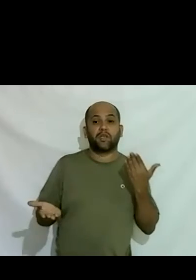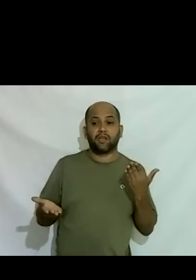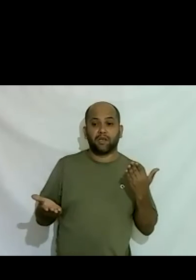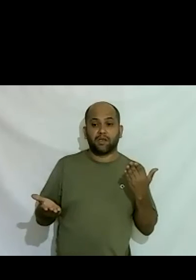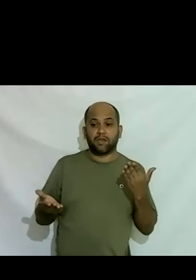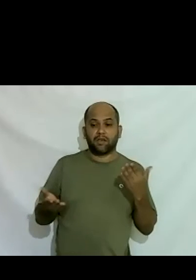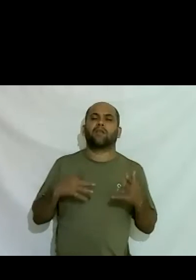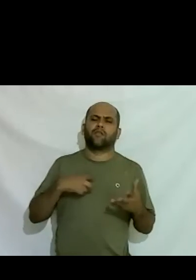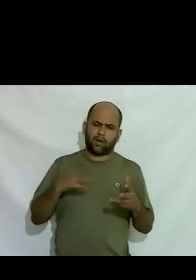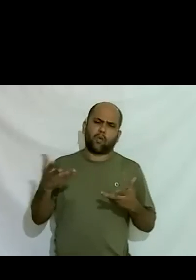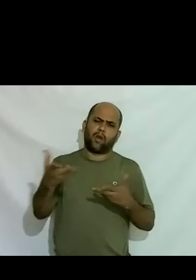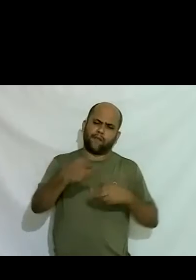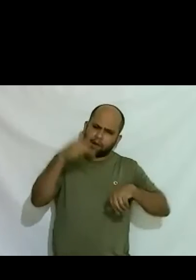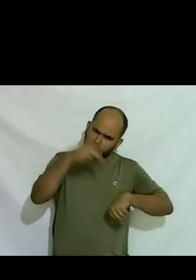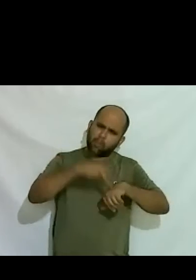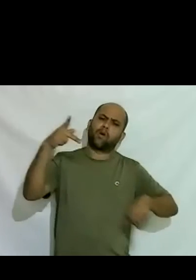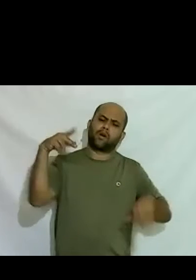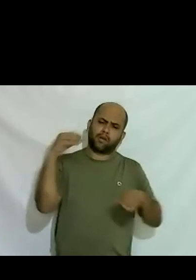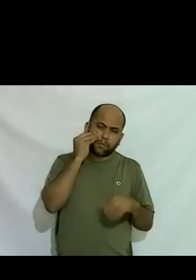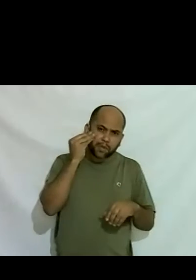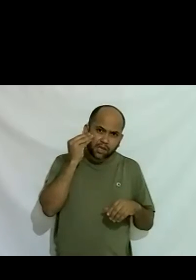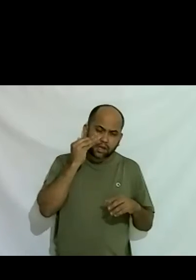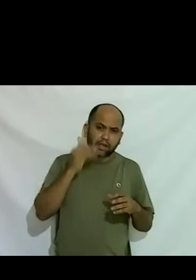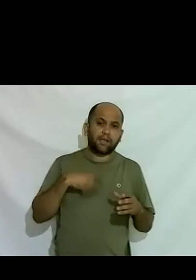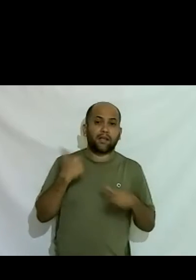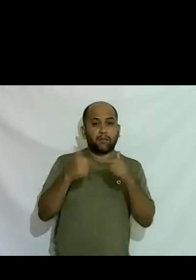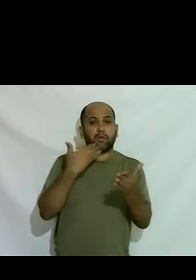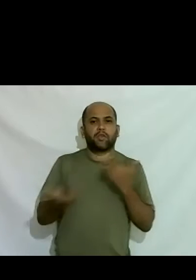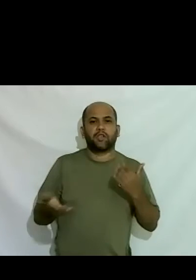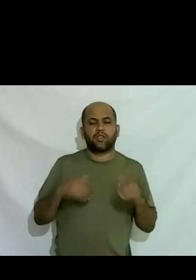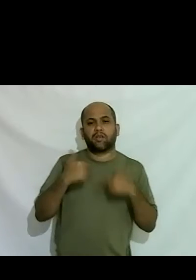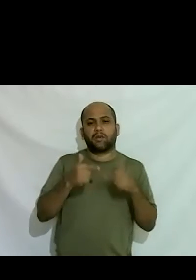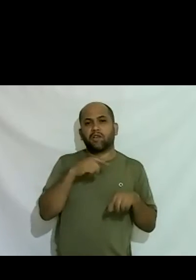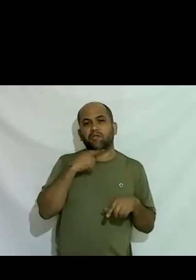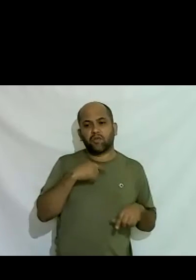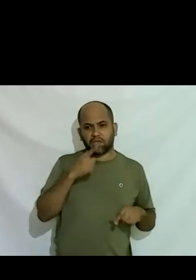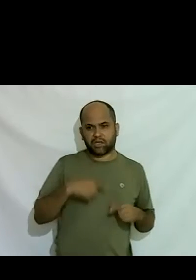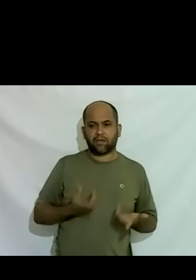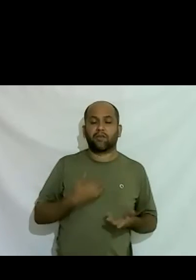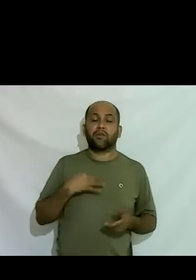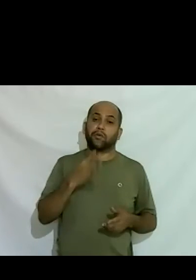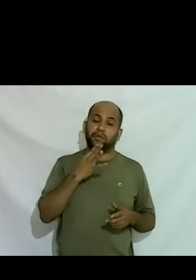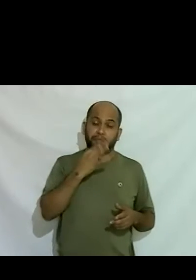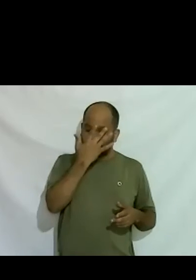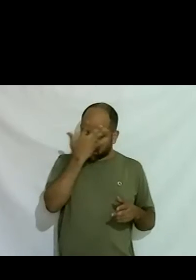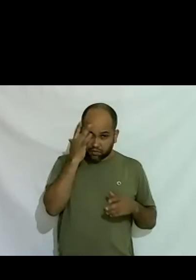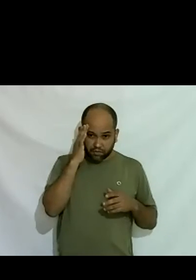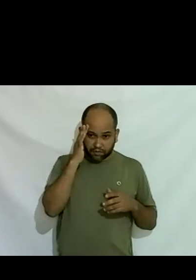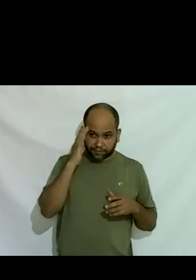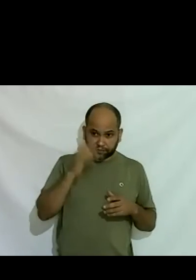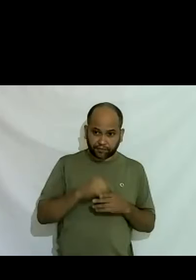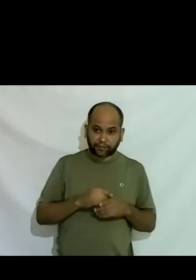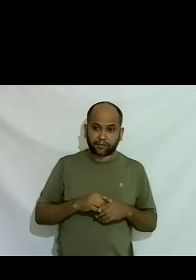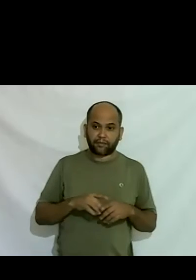qualificação tendo experiência perdiam emprego e nunca mais conseguiam trabalhar nós conhecíamos pessoas assim além